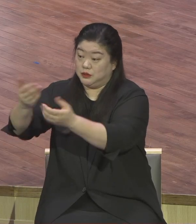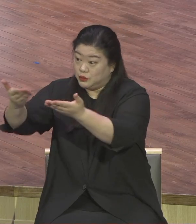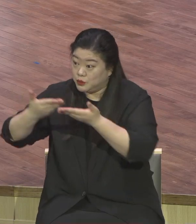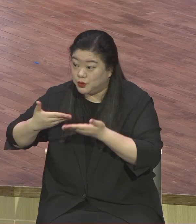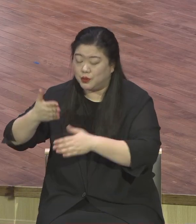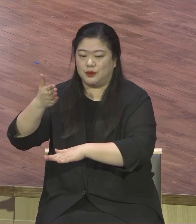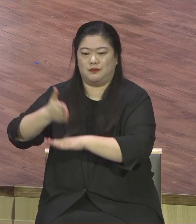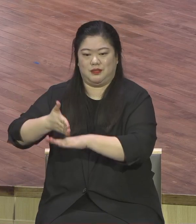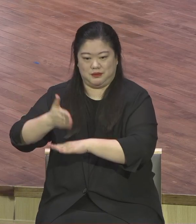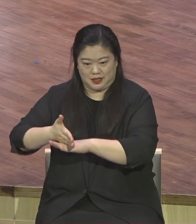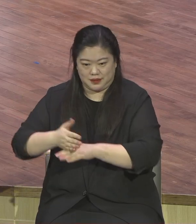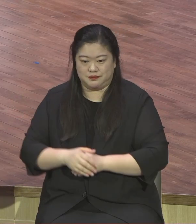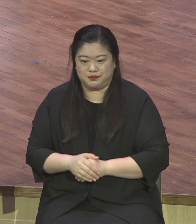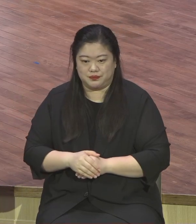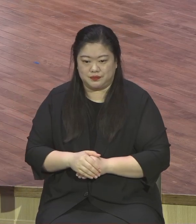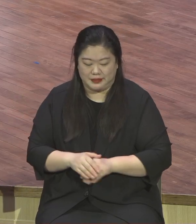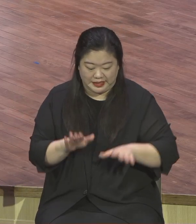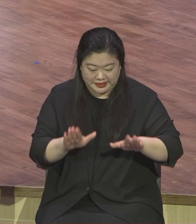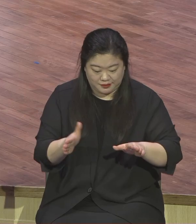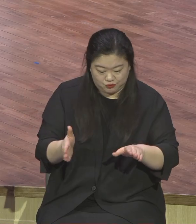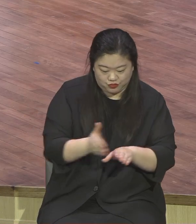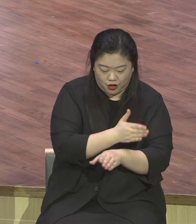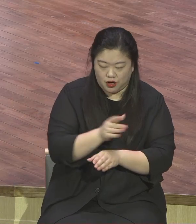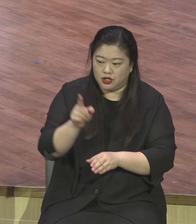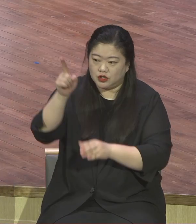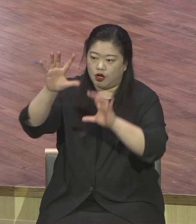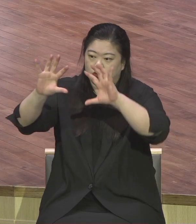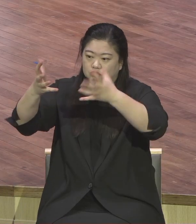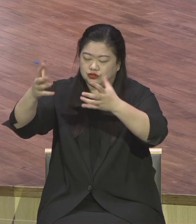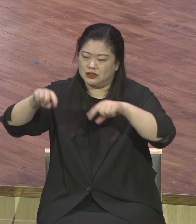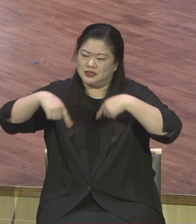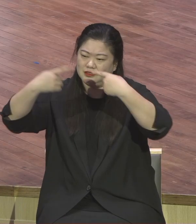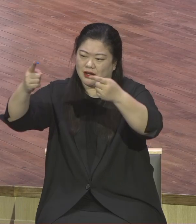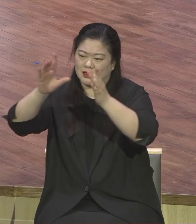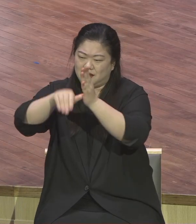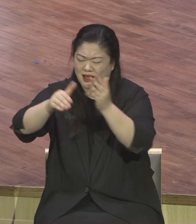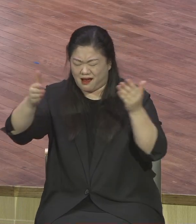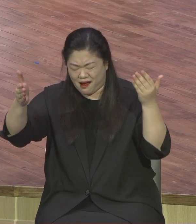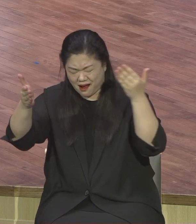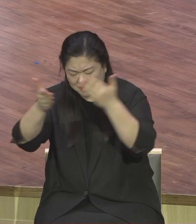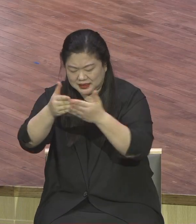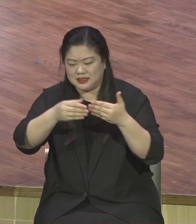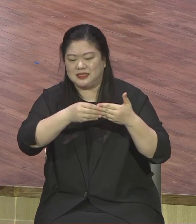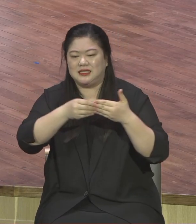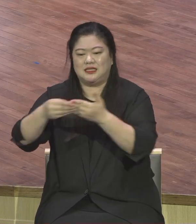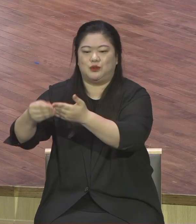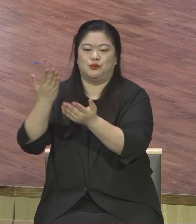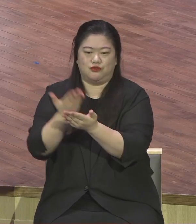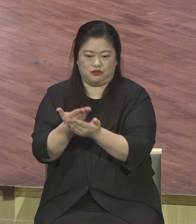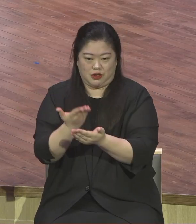천국 갈 때까지 나를 나와 인도해 주세요 예수님 이름으로